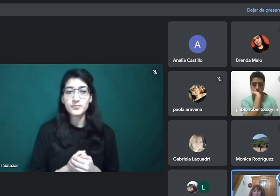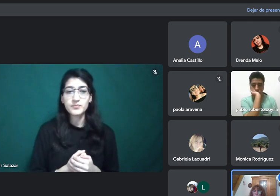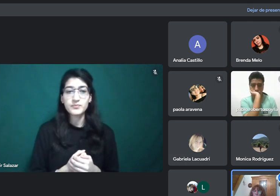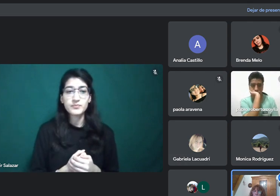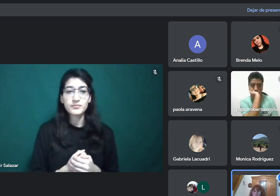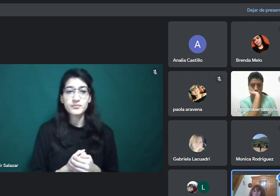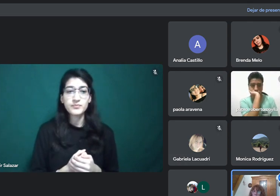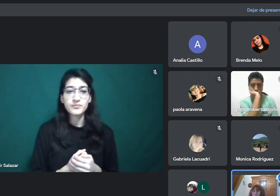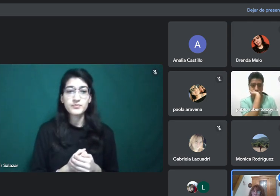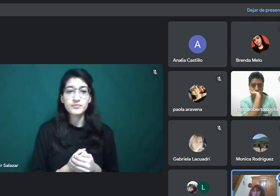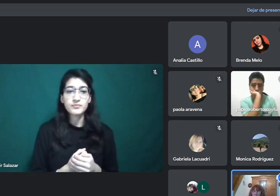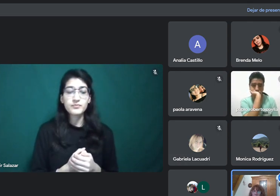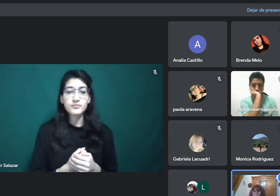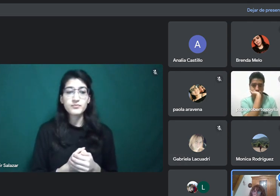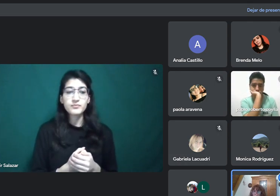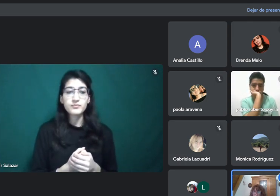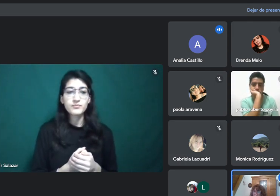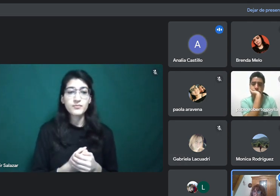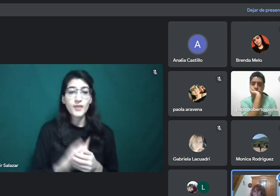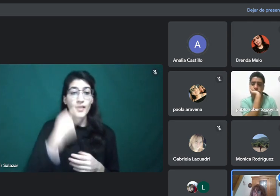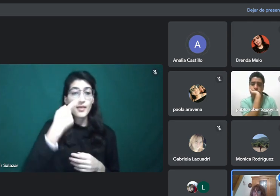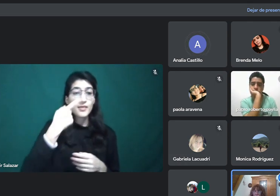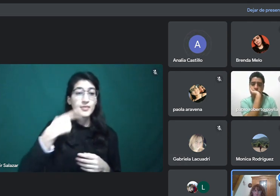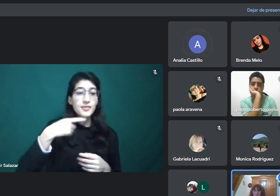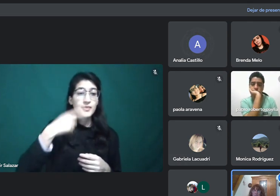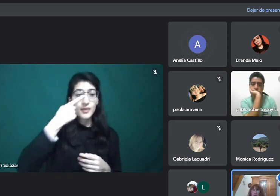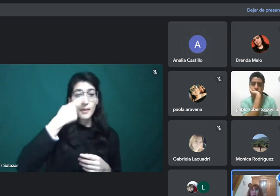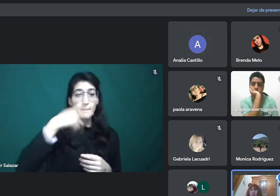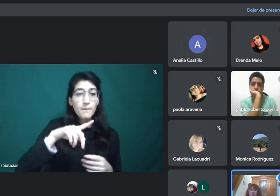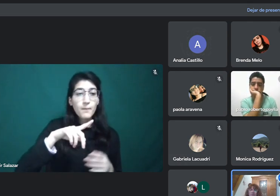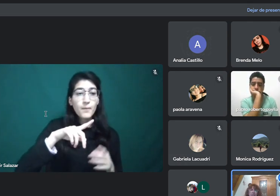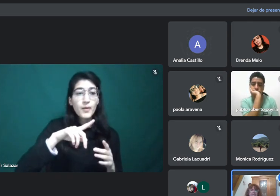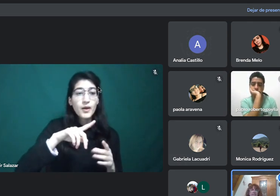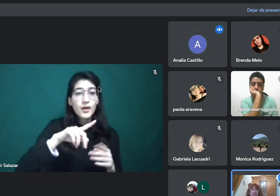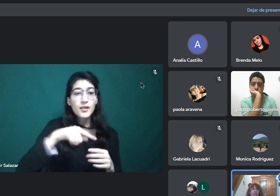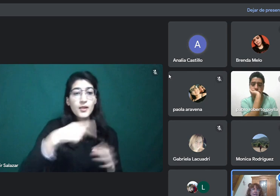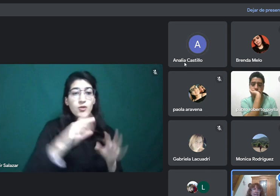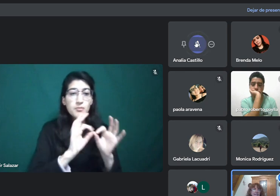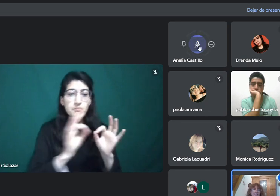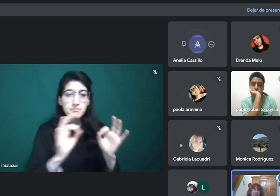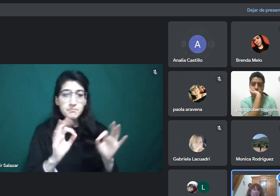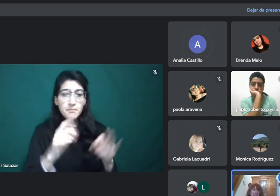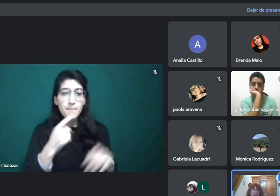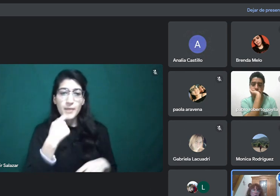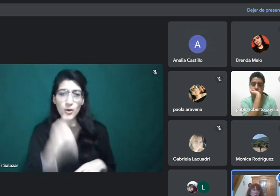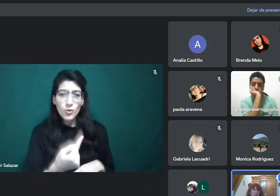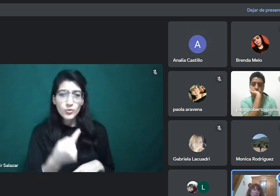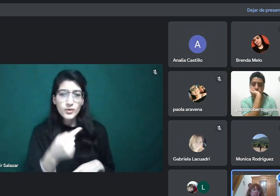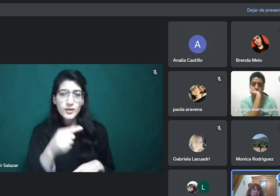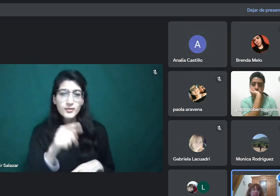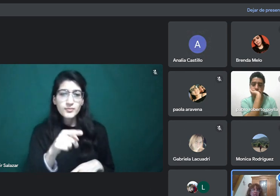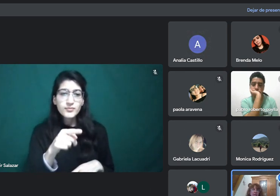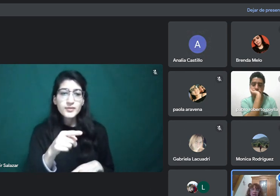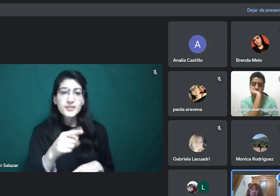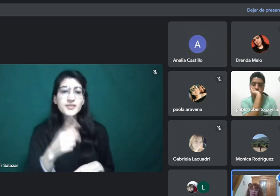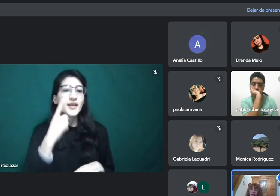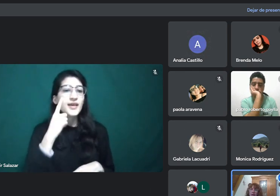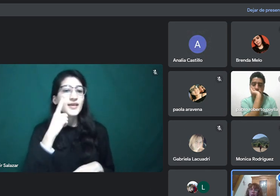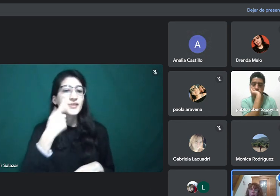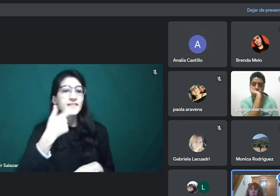en issues and discussions. Fíjense que en esta frase ustedes tienen,